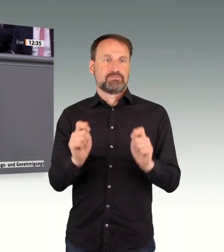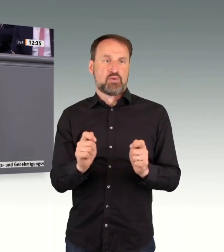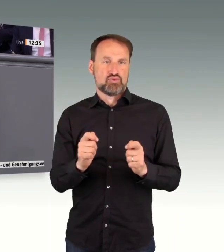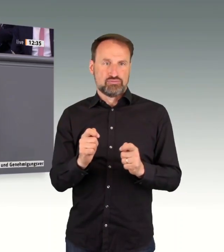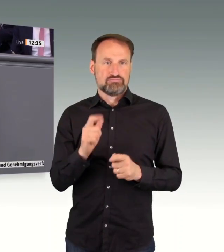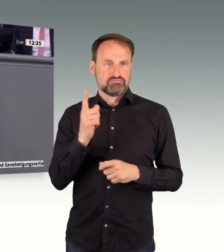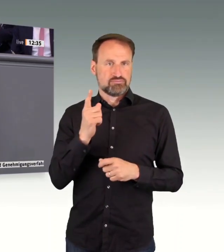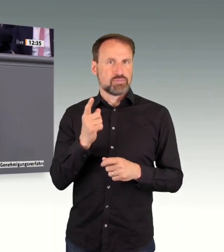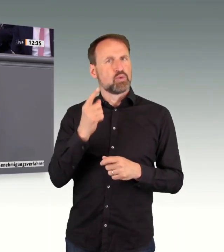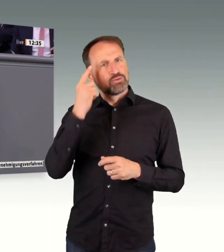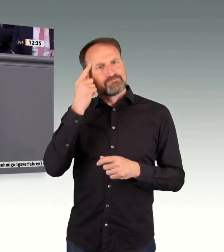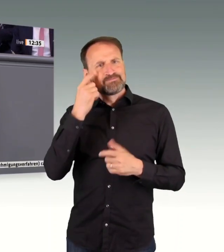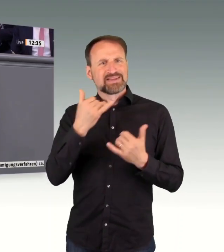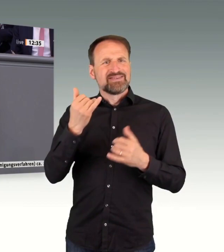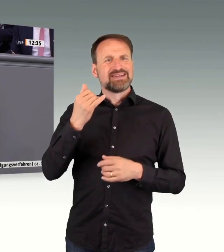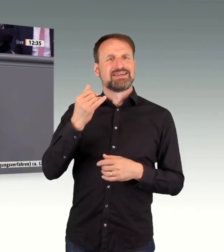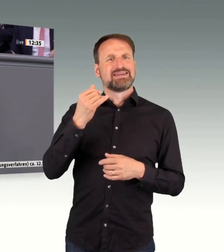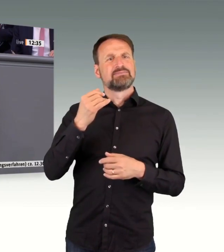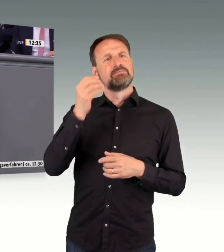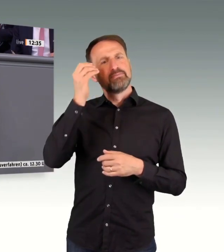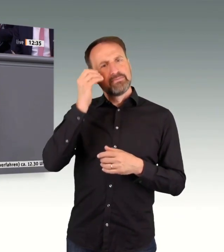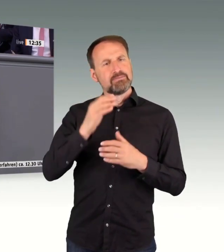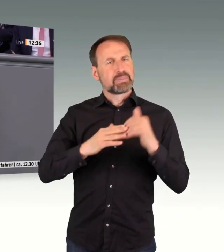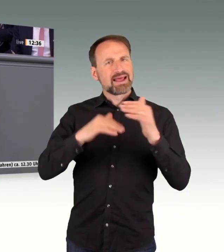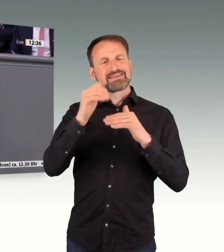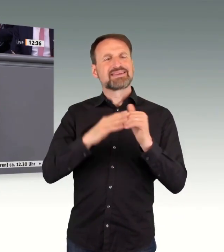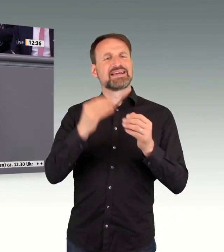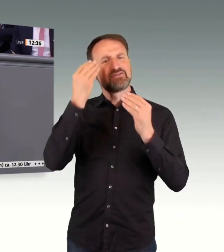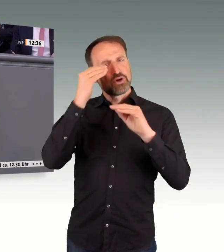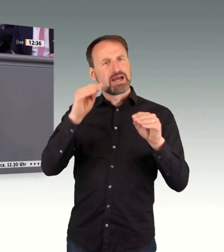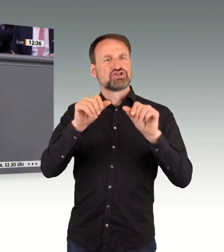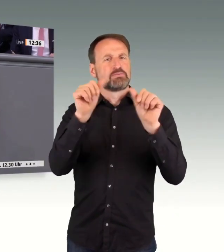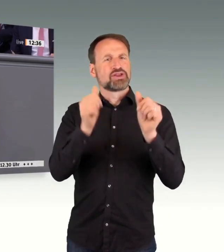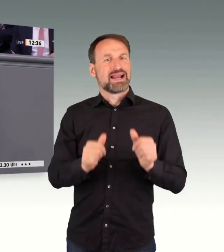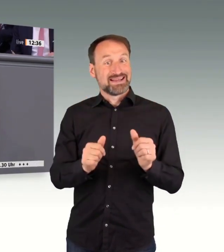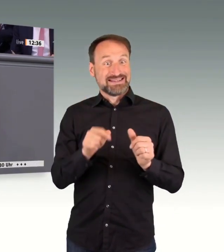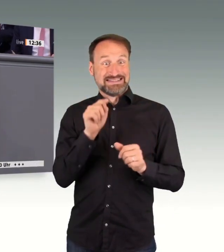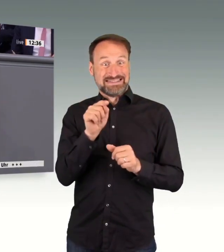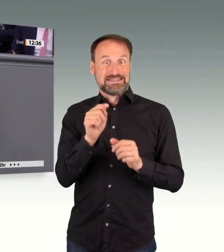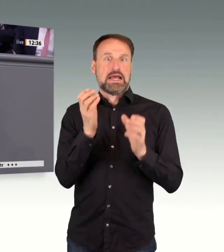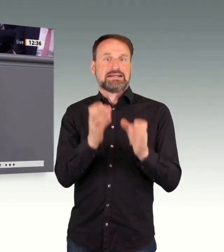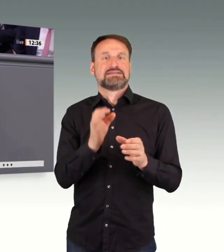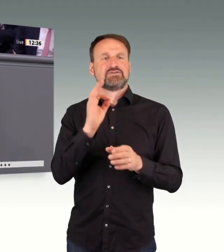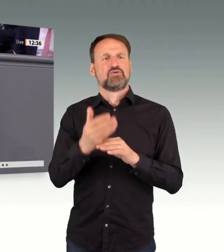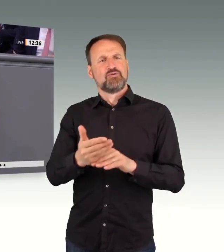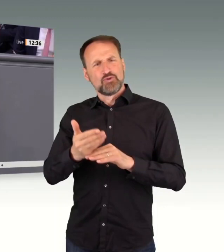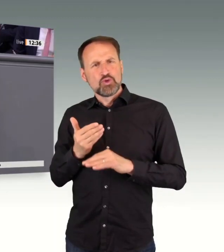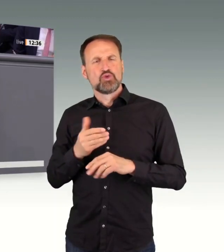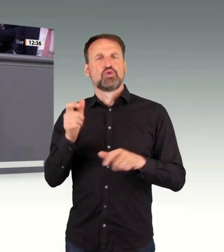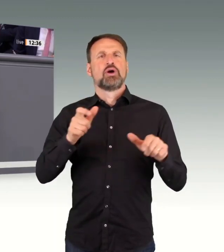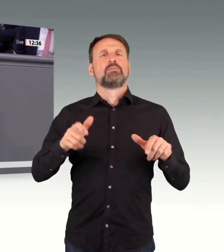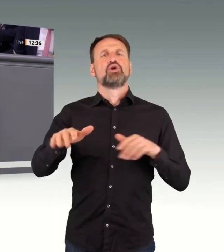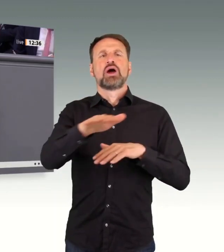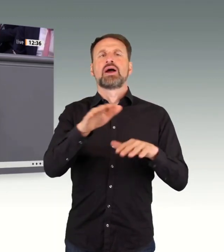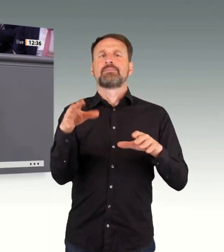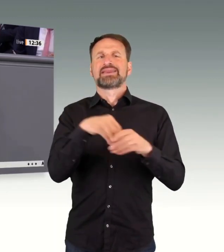Ramethalbrücke, gibt es zum Beispiel einen Bürgerbeauftragten als Schnittstelle zur Bevölkerung. Wirtschaft und Politik